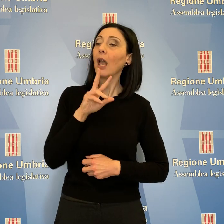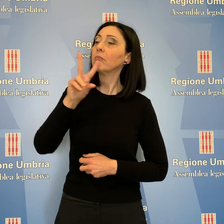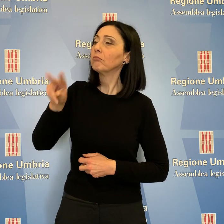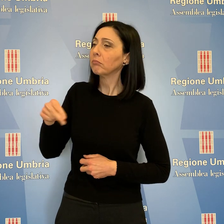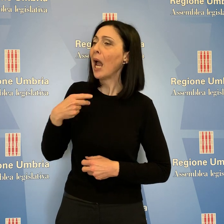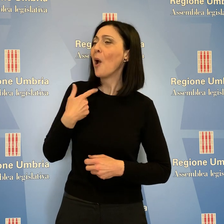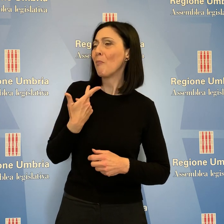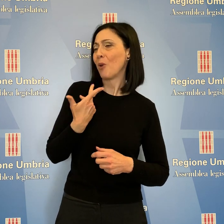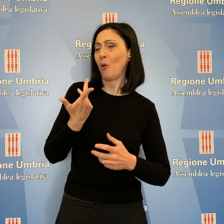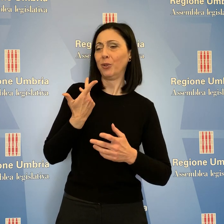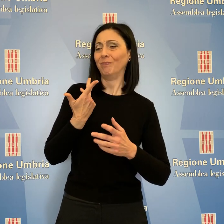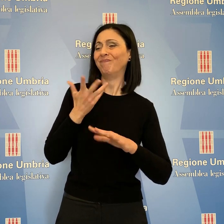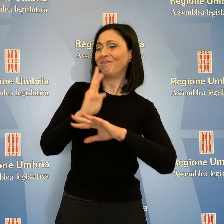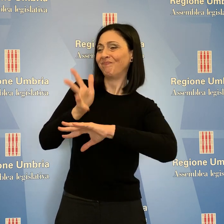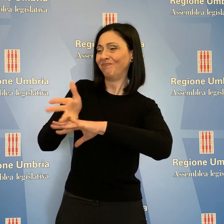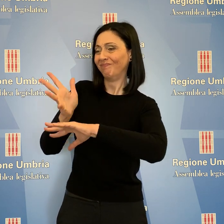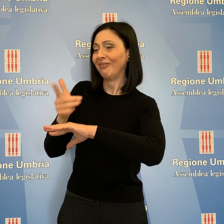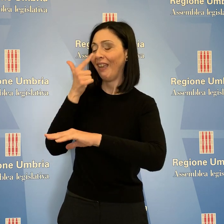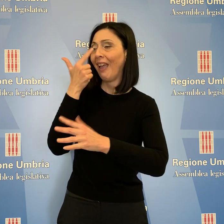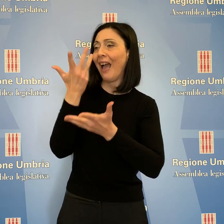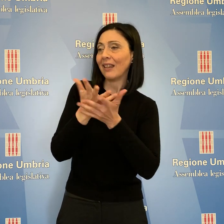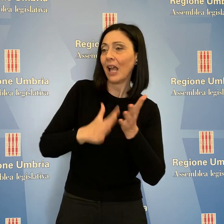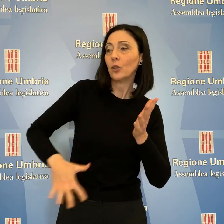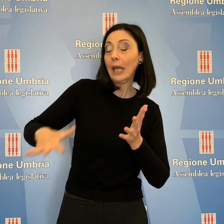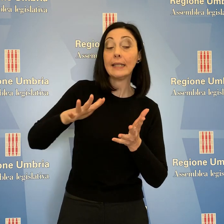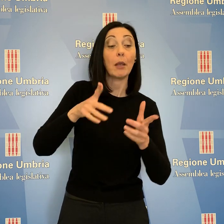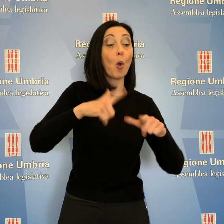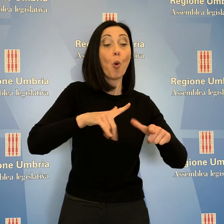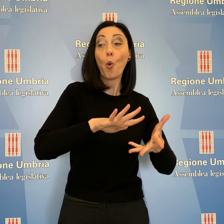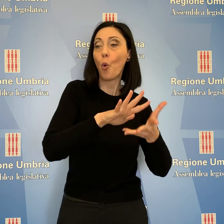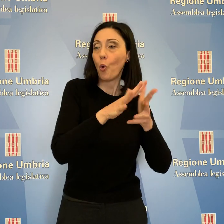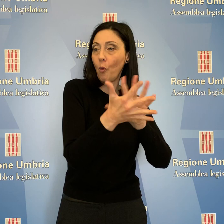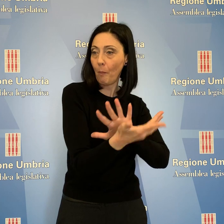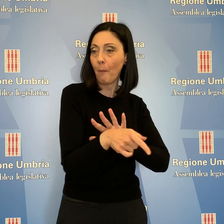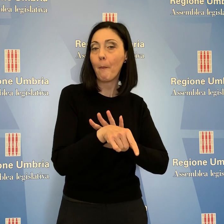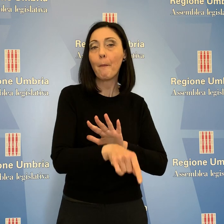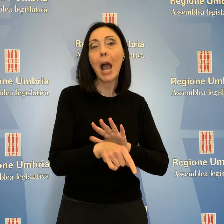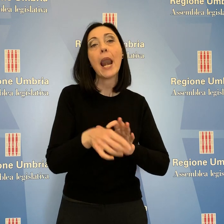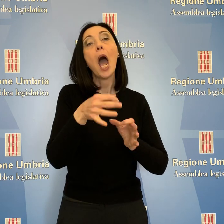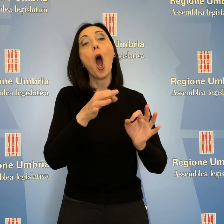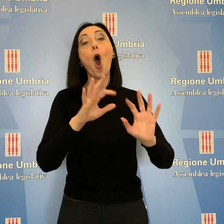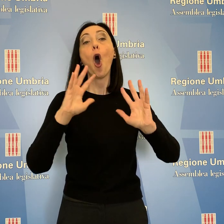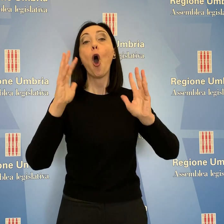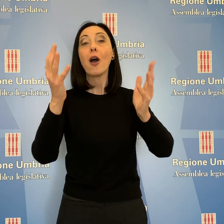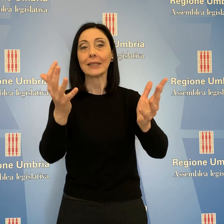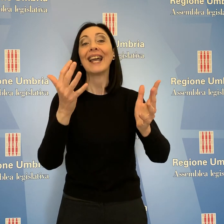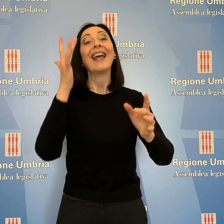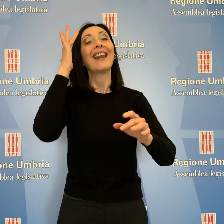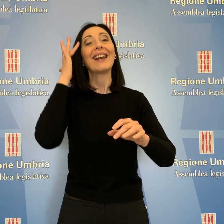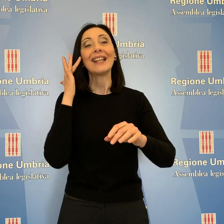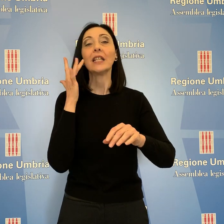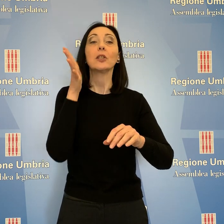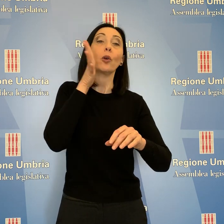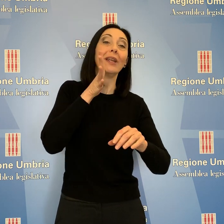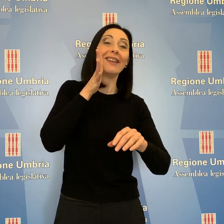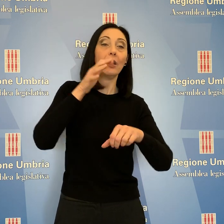sono ancora da calare sui territori, come riqualificazione urbana, oasi e parchi, rischio idrogeologico. C'è quindi